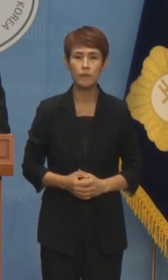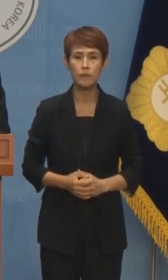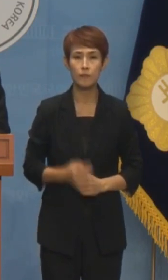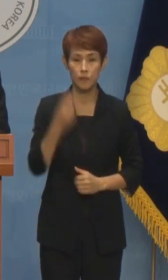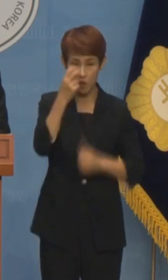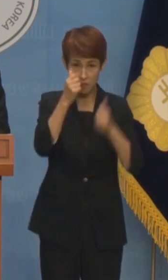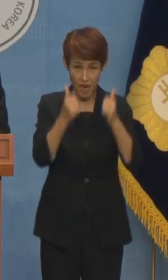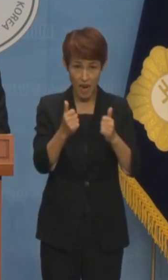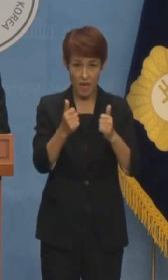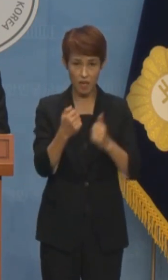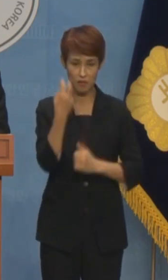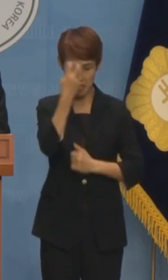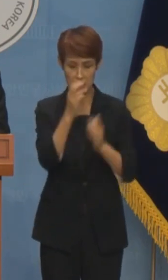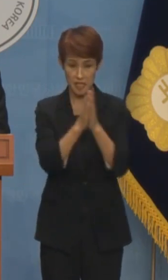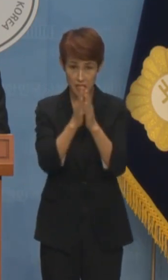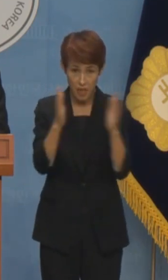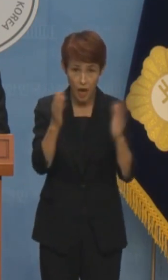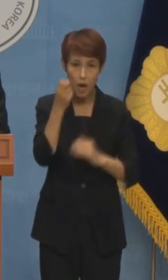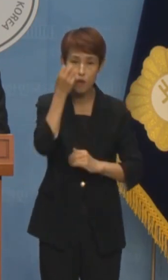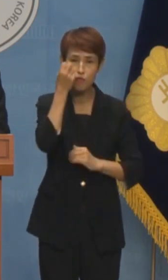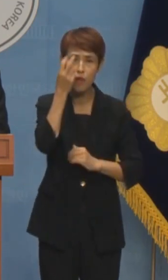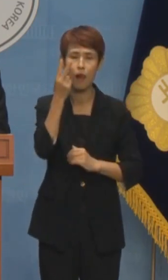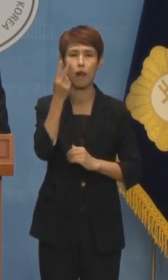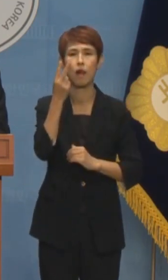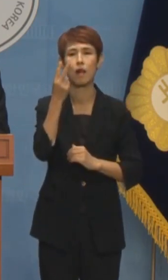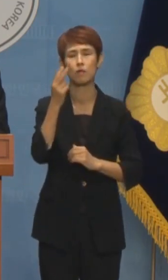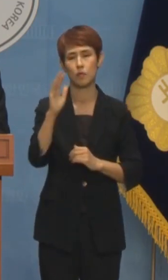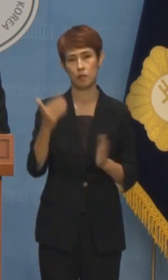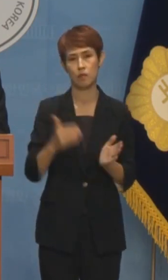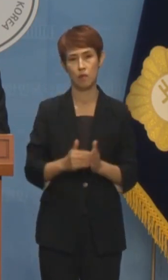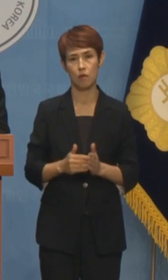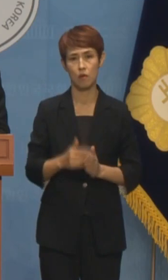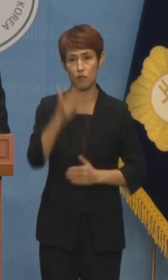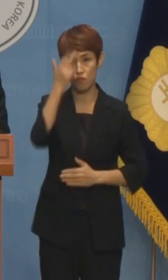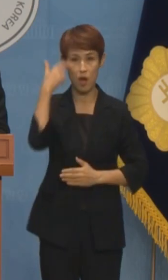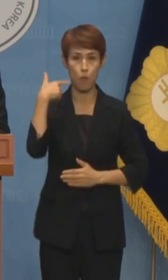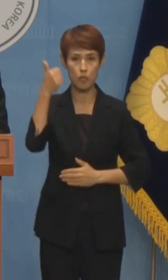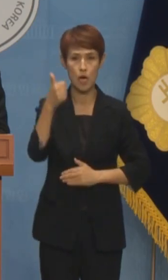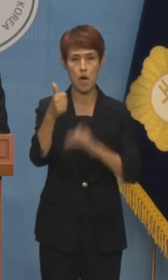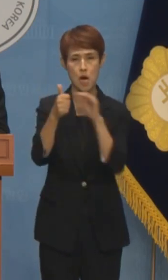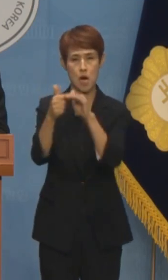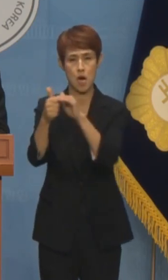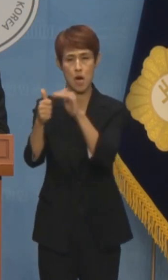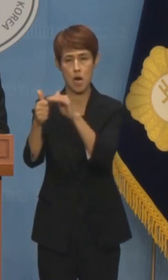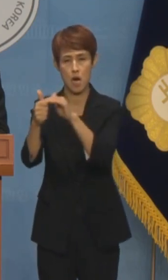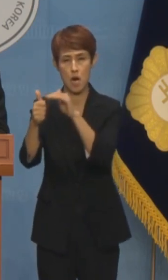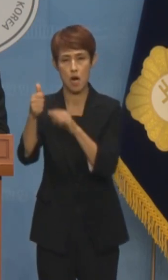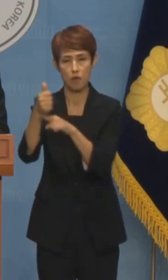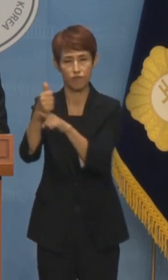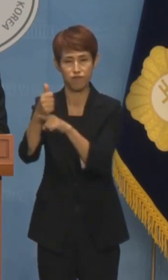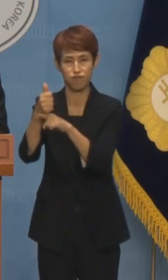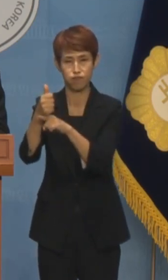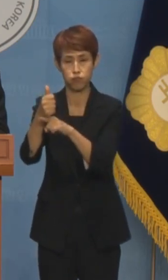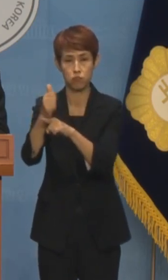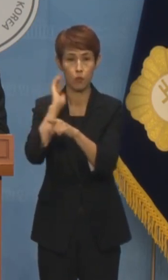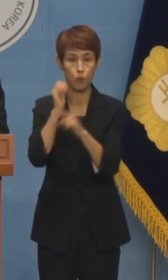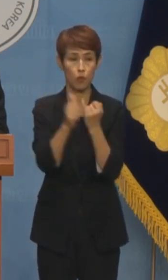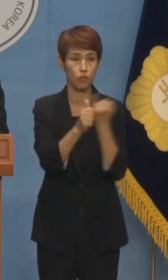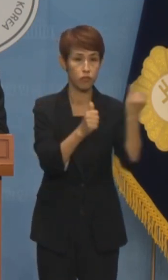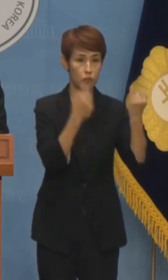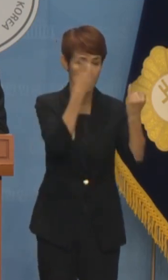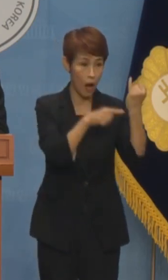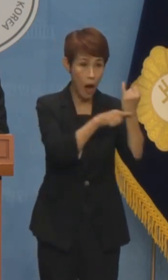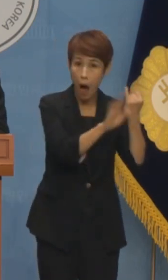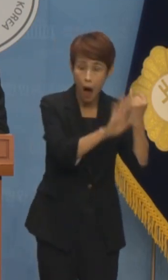검찰이 뒤늦은 수사를 시작한 지 두 달이지만, 최재형 목사만 괴롭히며 김 여사에 대한 조사는 뭉개고 있습니다.